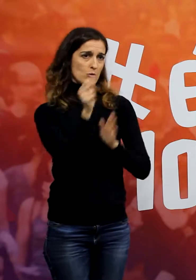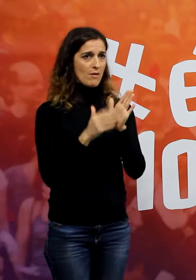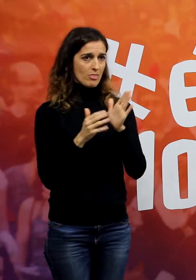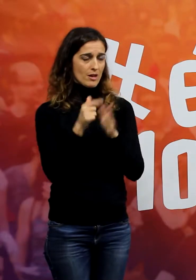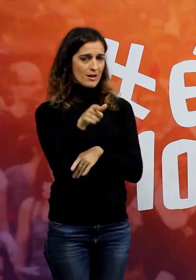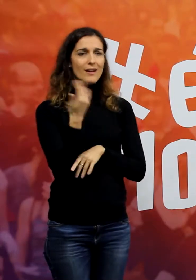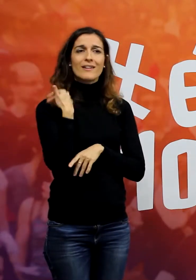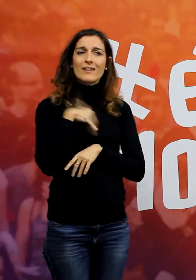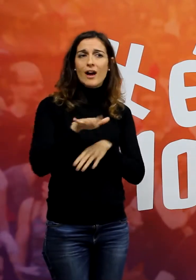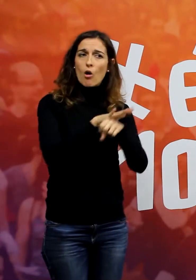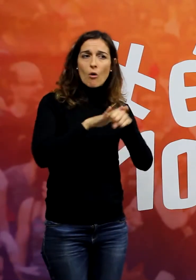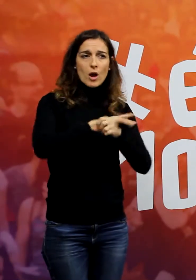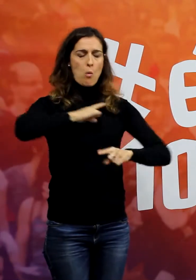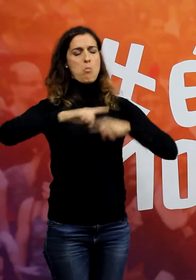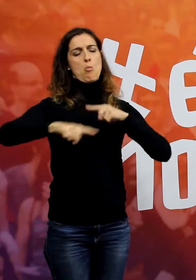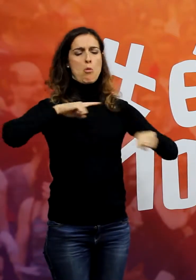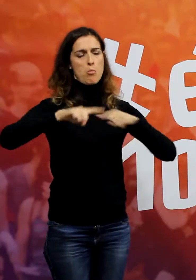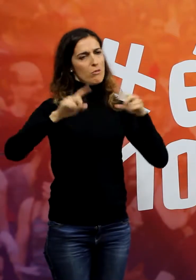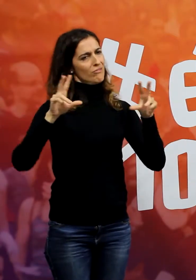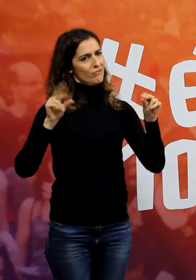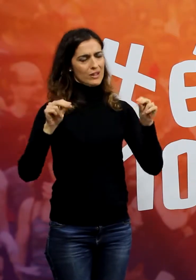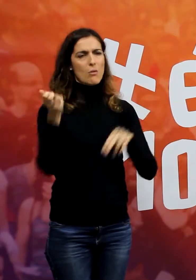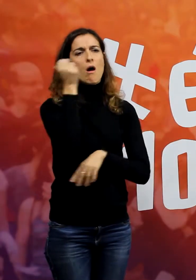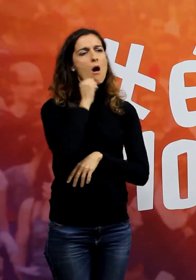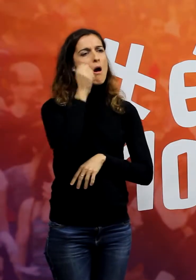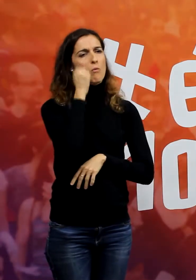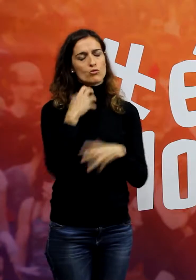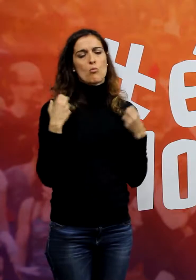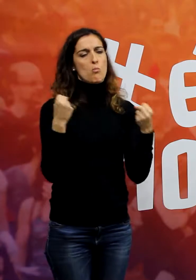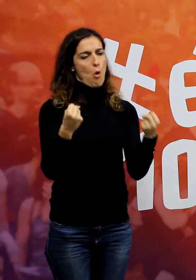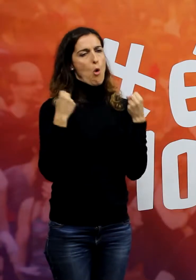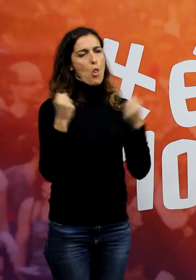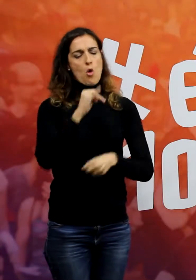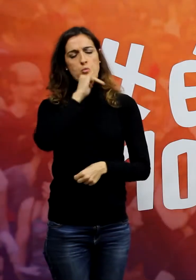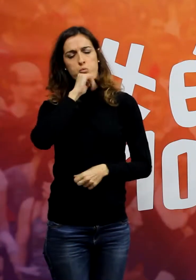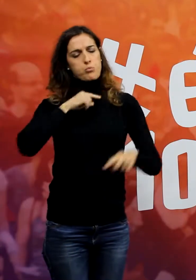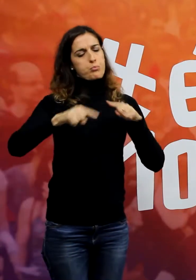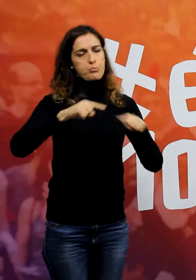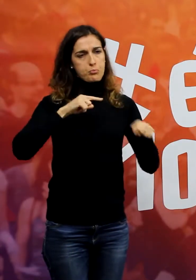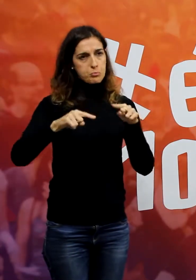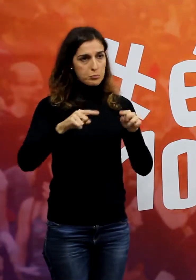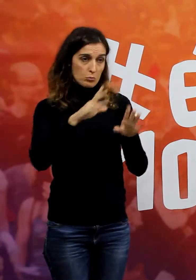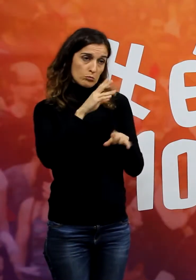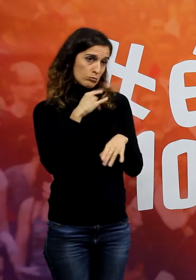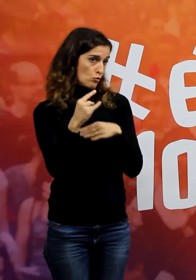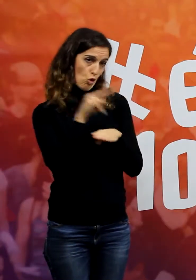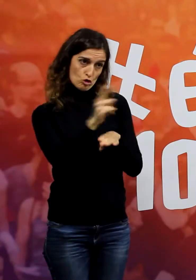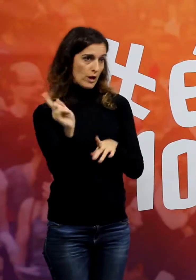ja està bé de governs despòtics, de l'abús de poder, perquè no s'enganyem a mi. La pregunta que més m'han fet en aquesta vida és,